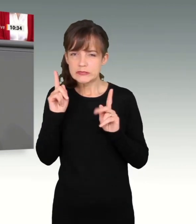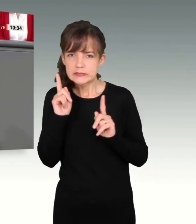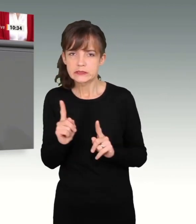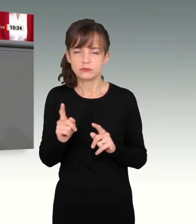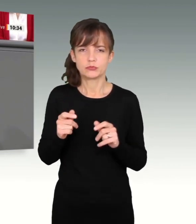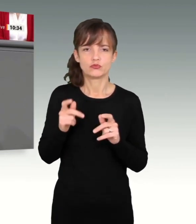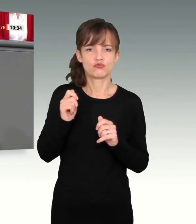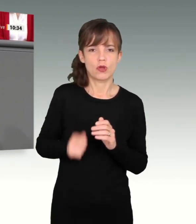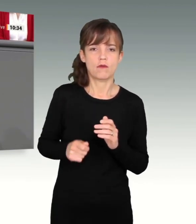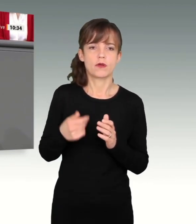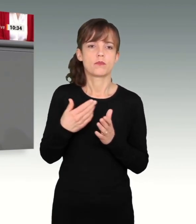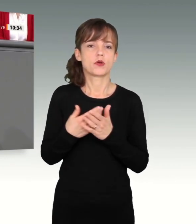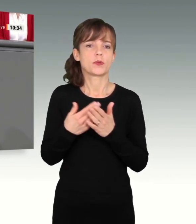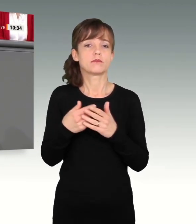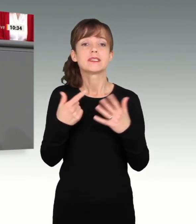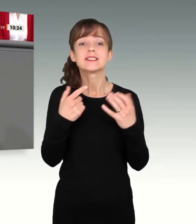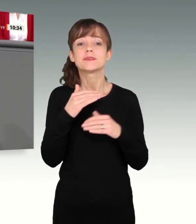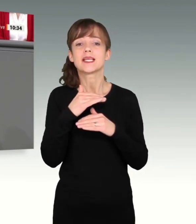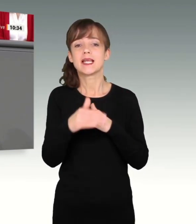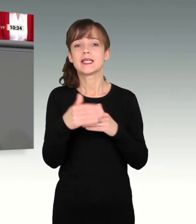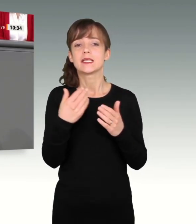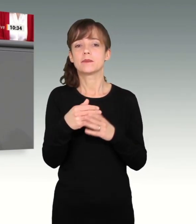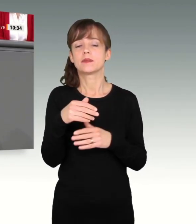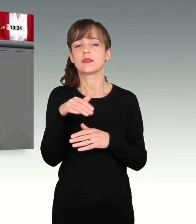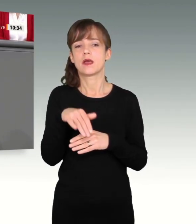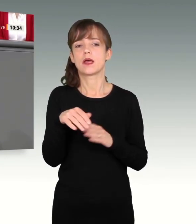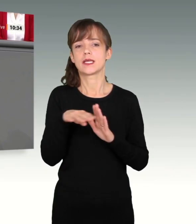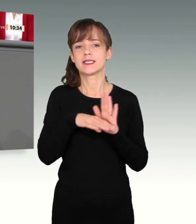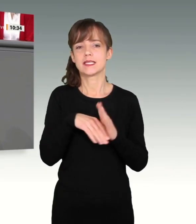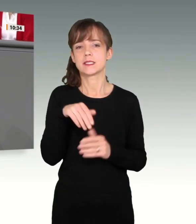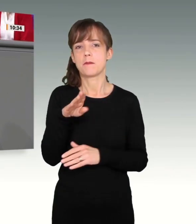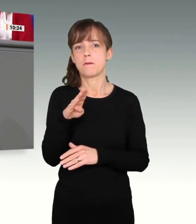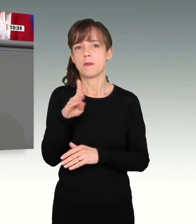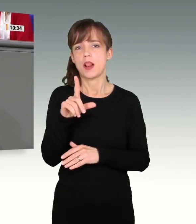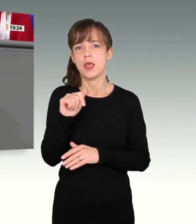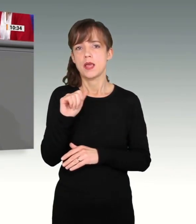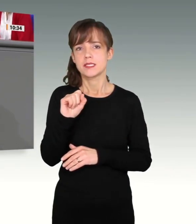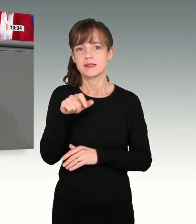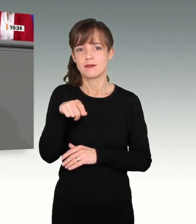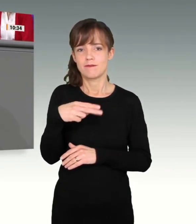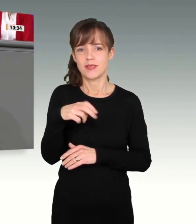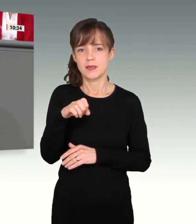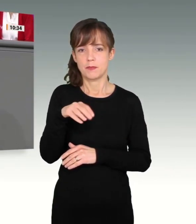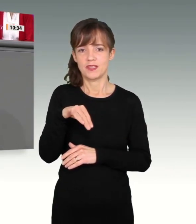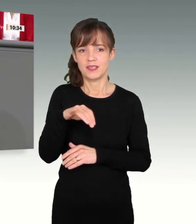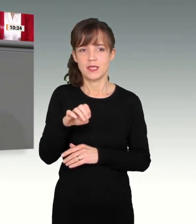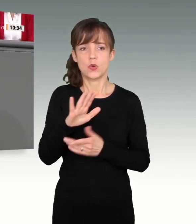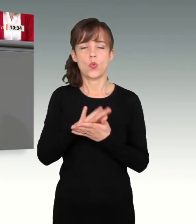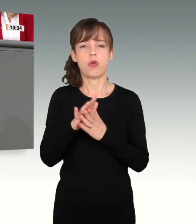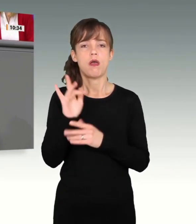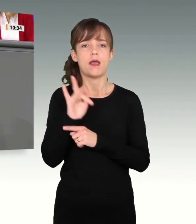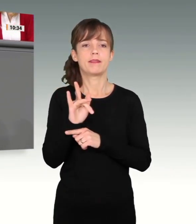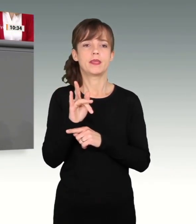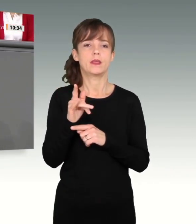Blasphemie oder Antikonversationsgesetze gibt. Viele sind davon betroffen, weltweit, Juden,